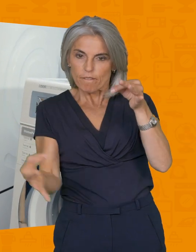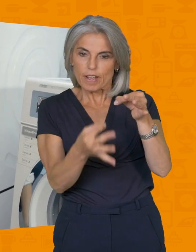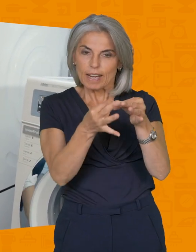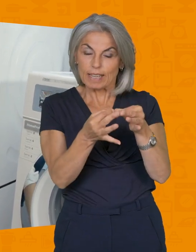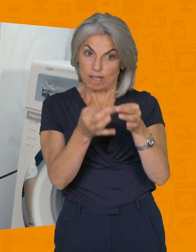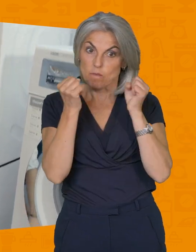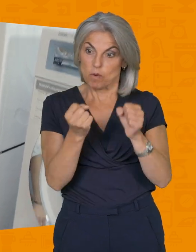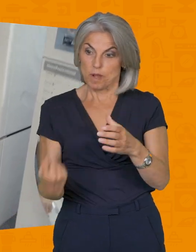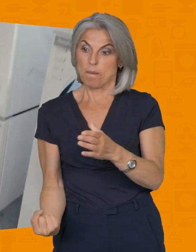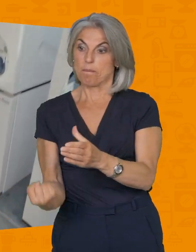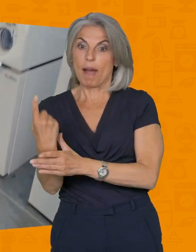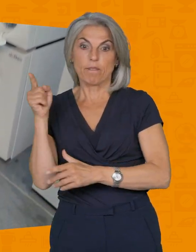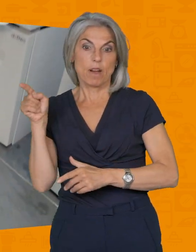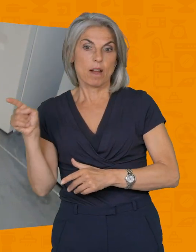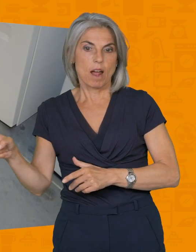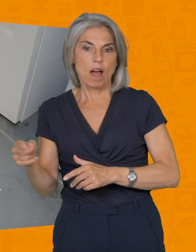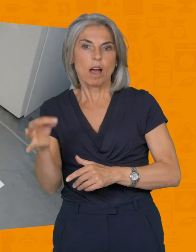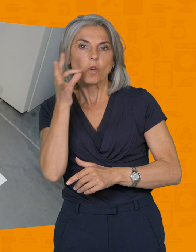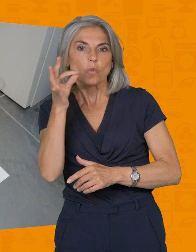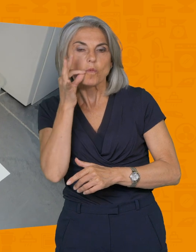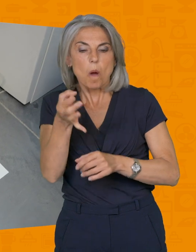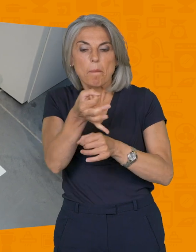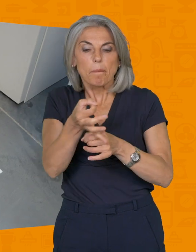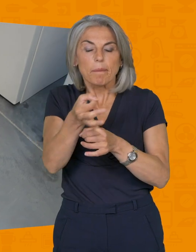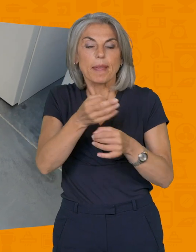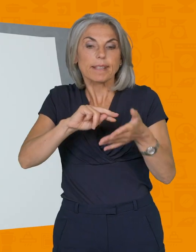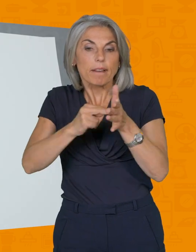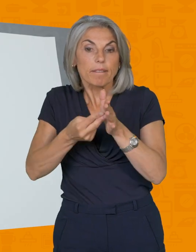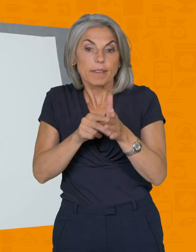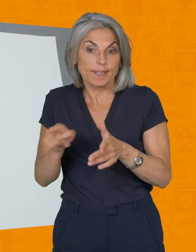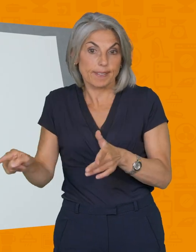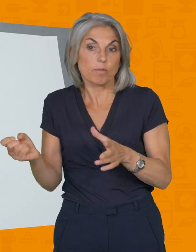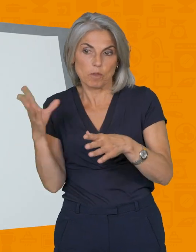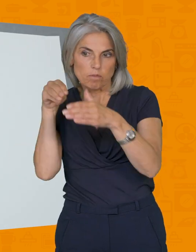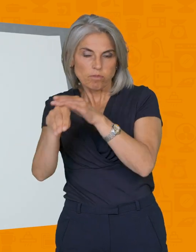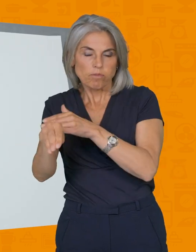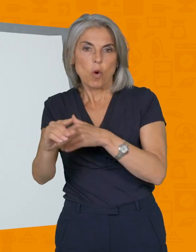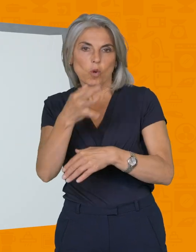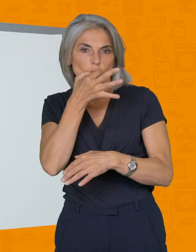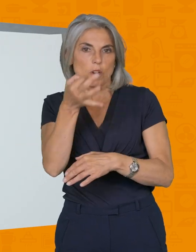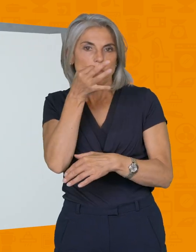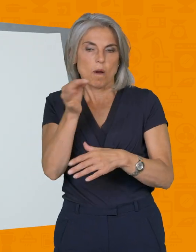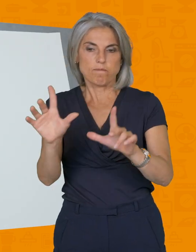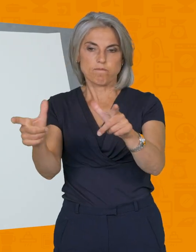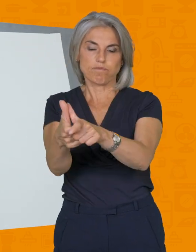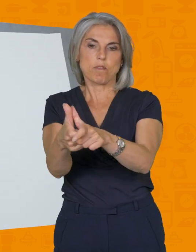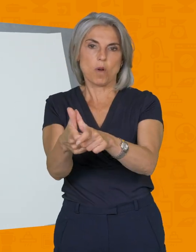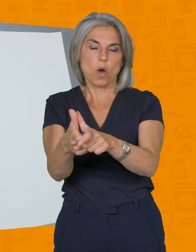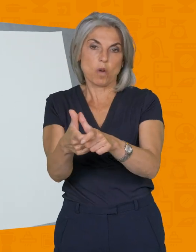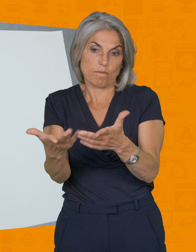'avoir, comme vous l'avez ici, des cure-dents, des pièces de monnaie, des vis. Vous risquez d'avoir également des chewing-gum qui passent dans votre pompe et pourront à terme l